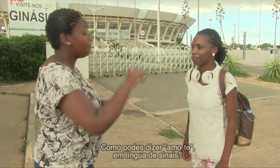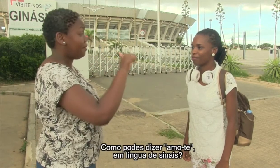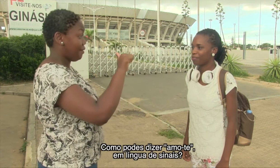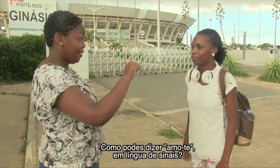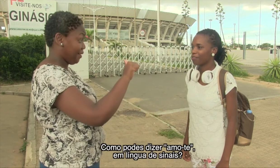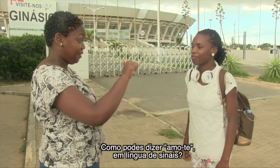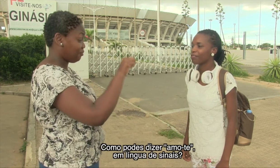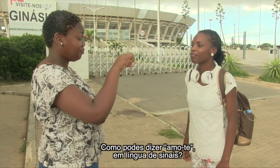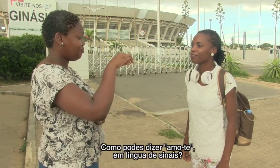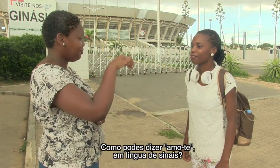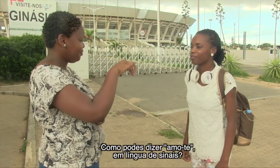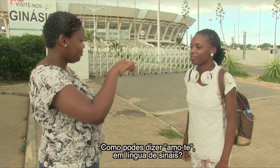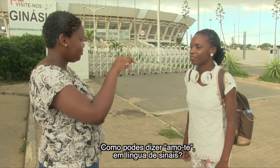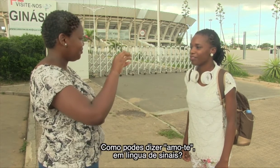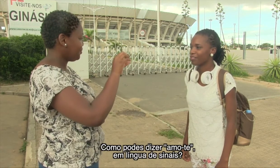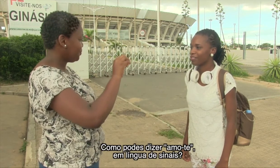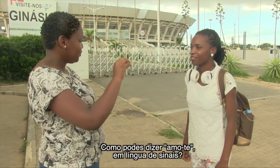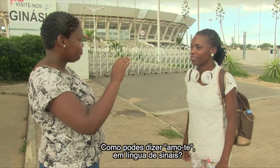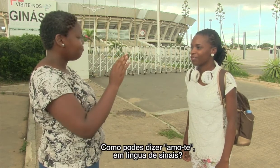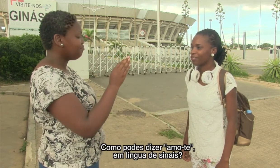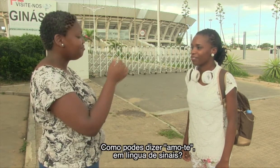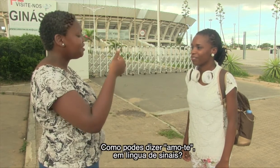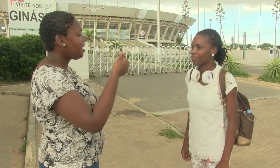Como podes dizer, amo-te em língua de sinais.